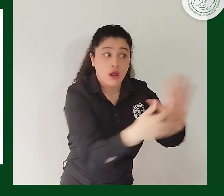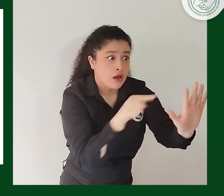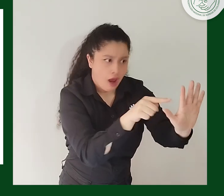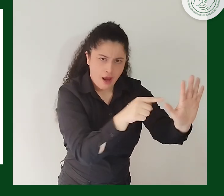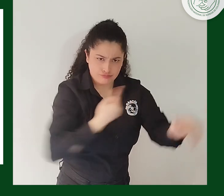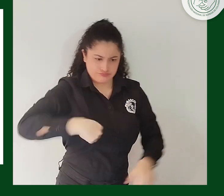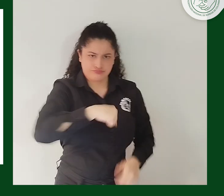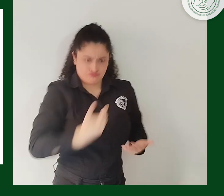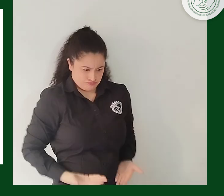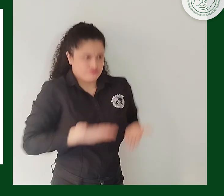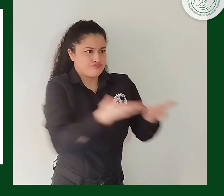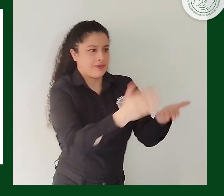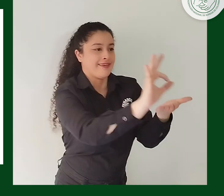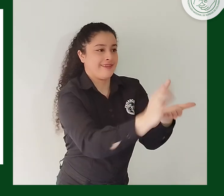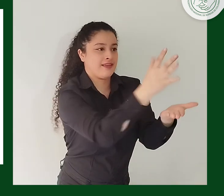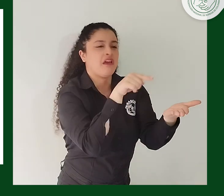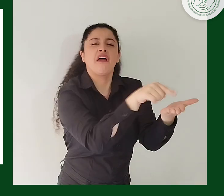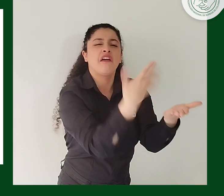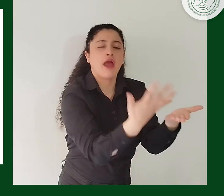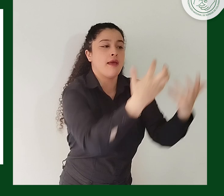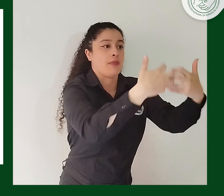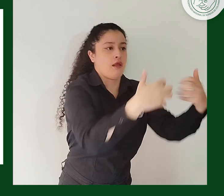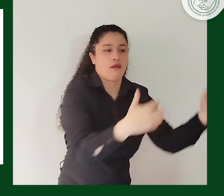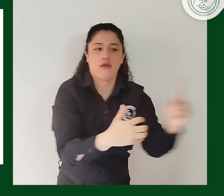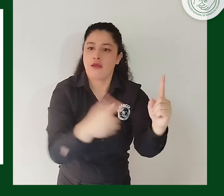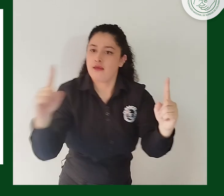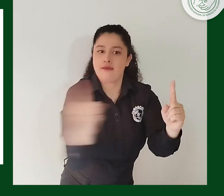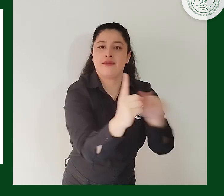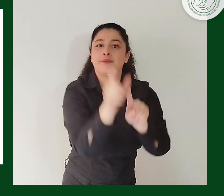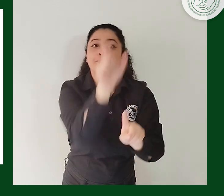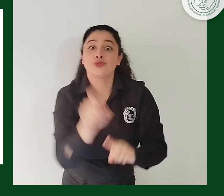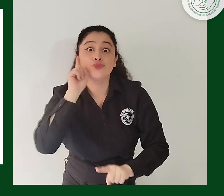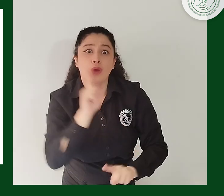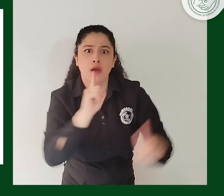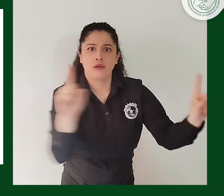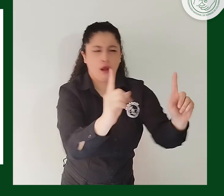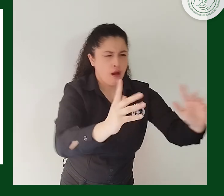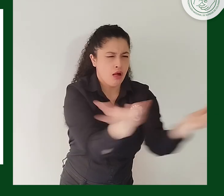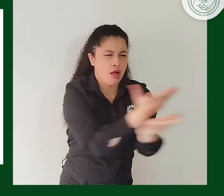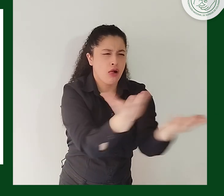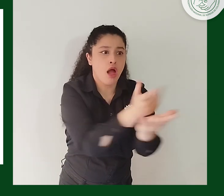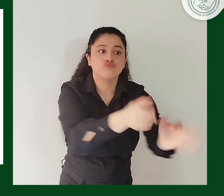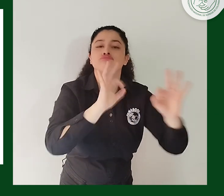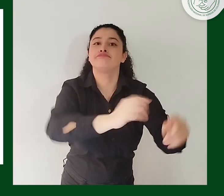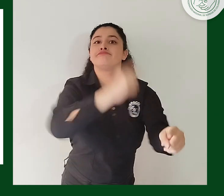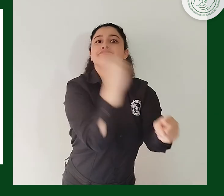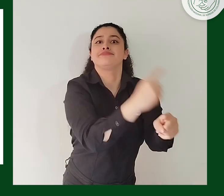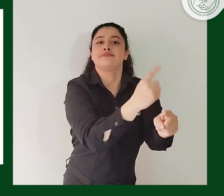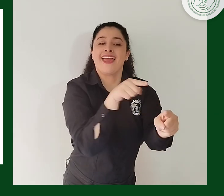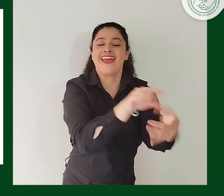que brinden información oportuna a las personas sordas, en el marco de los ajustes razonables que indica la Ley 16.18